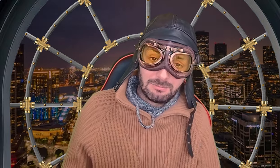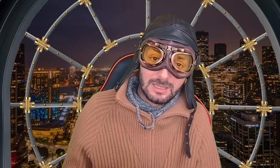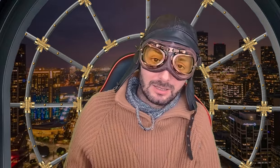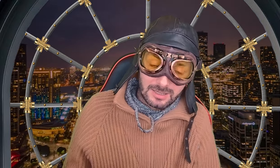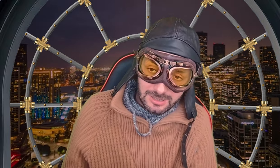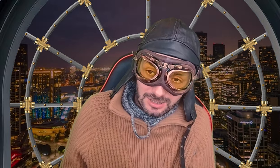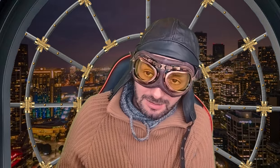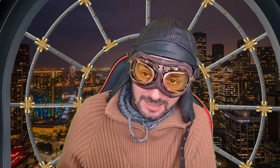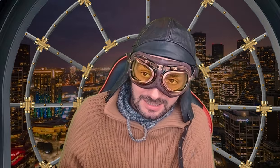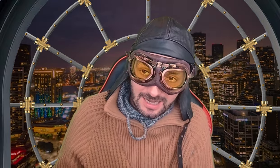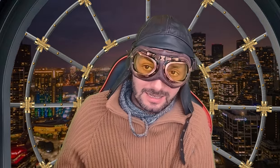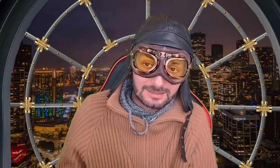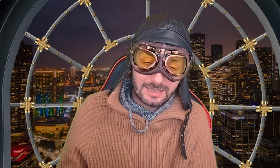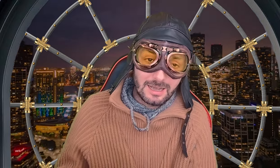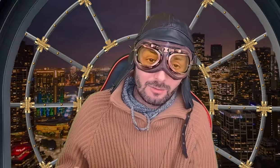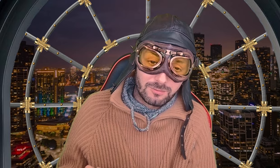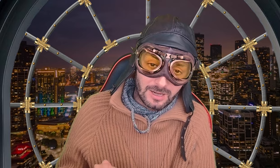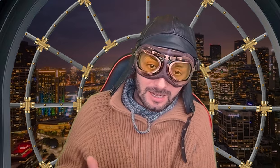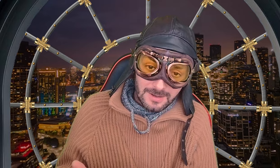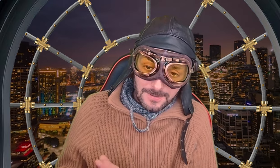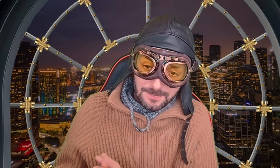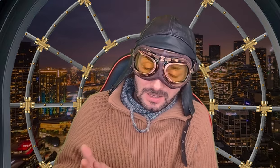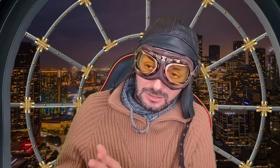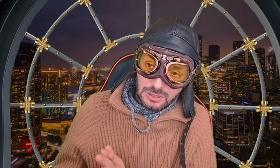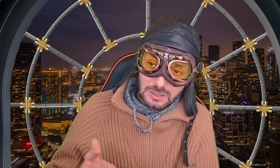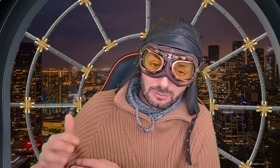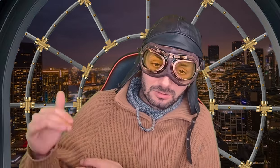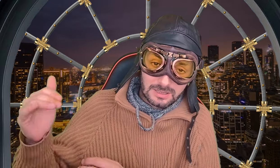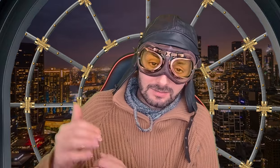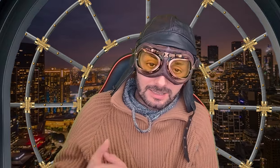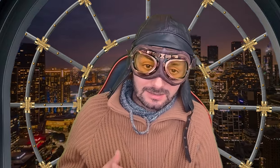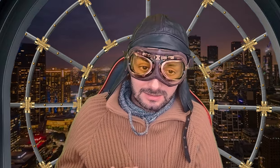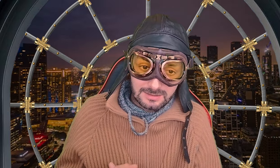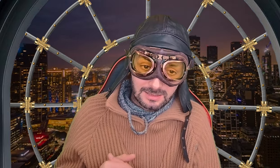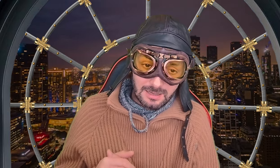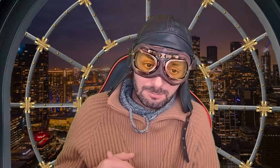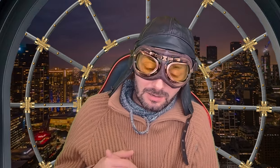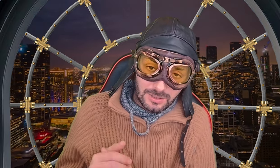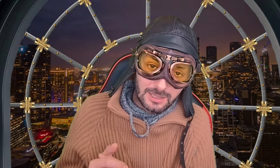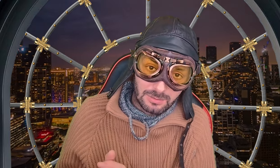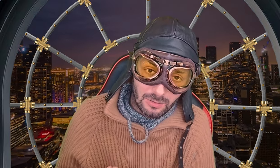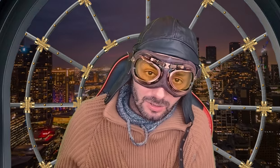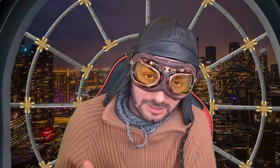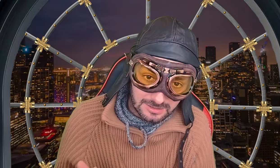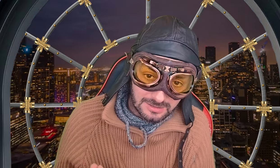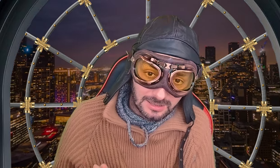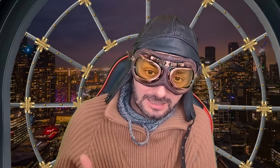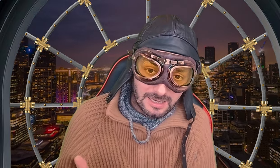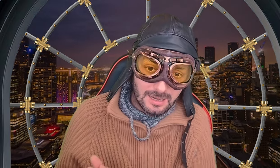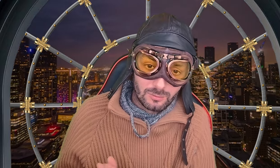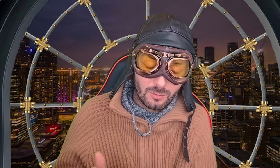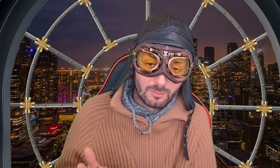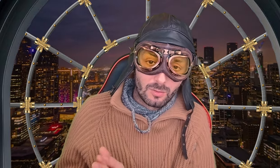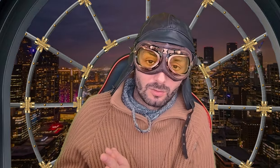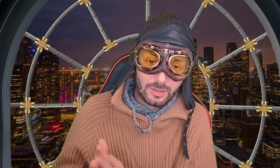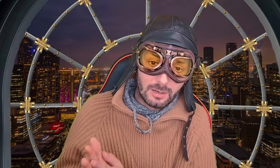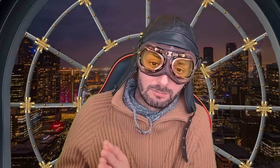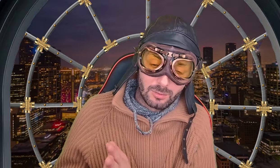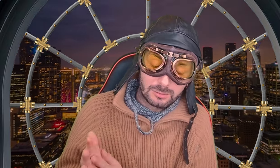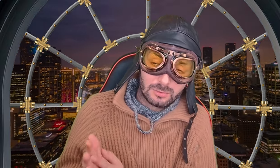bila, znači, Amerikanaca i Eufora, znači, i drugi svjetski sila, pa vi bi očistili, kralju moj, Bosnu.